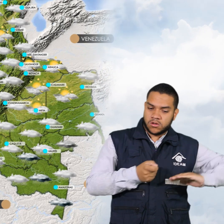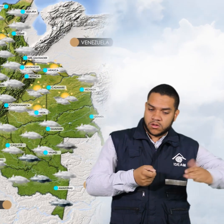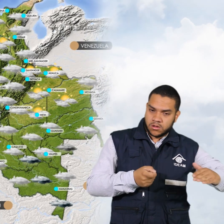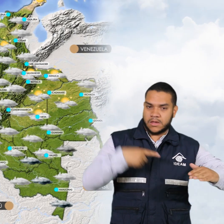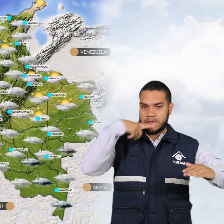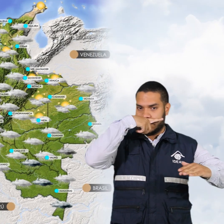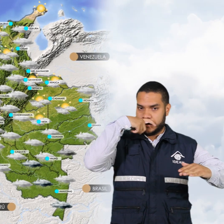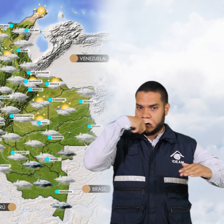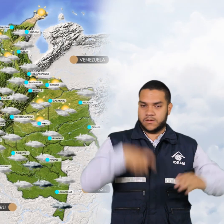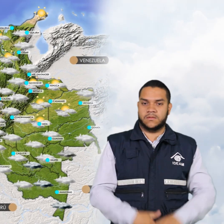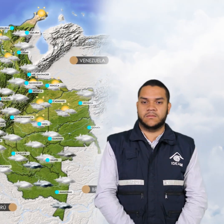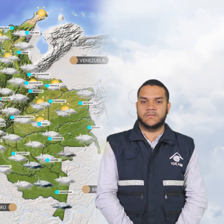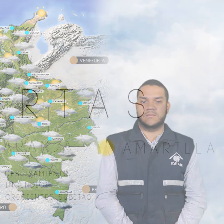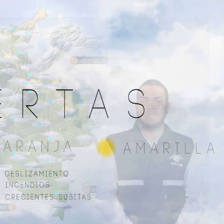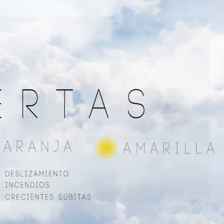Monte Amazónico.